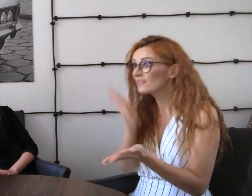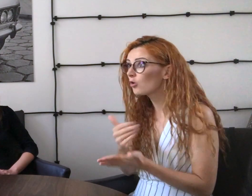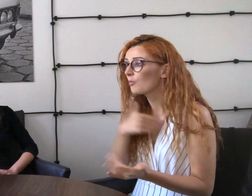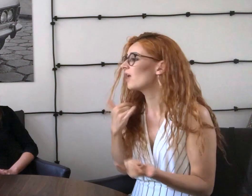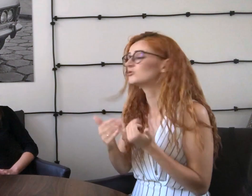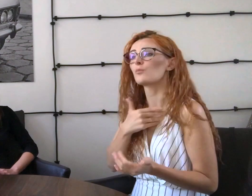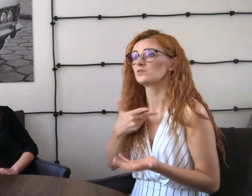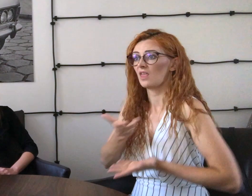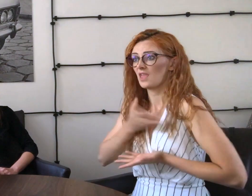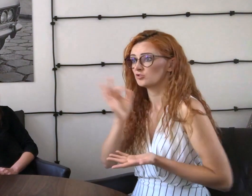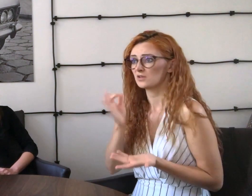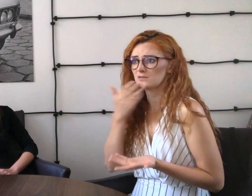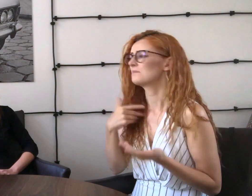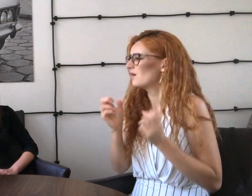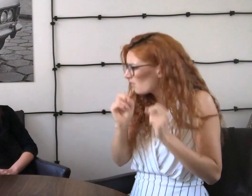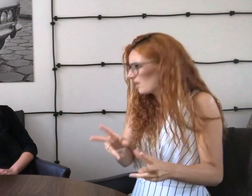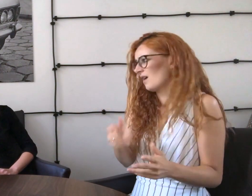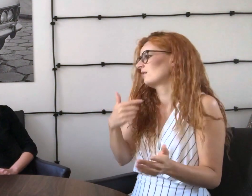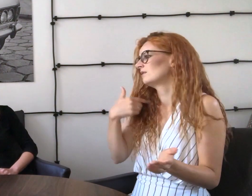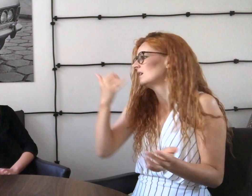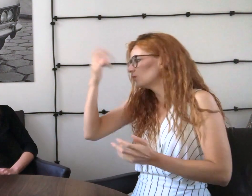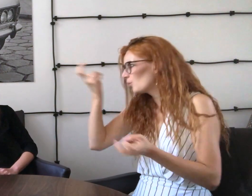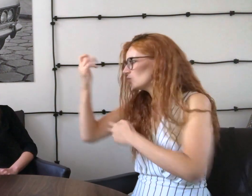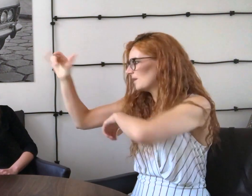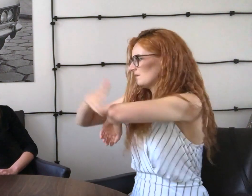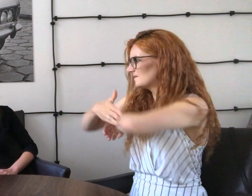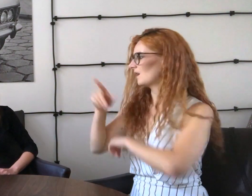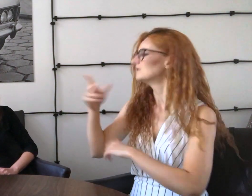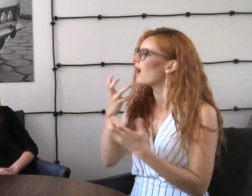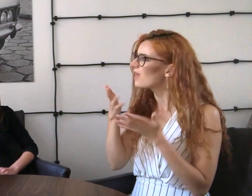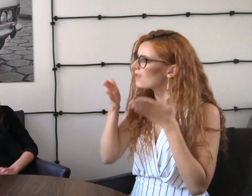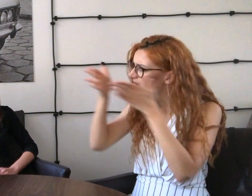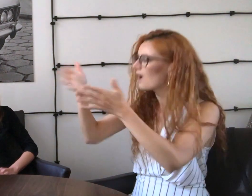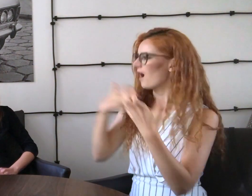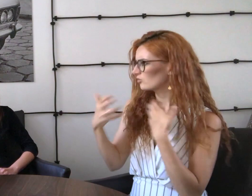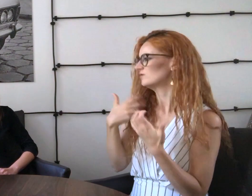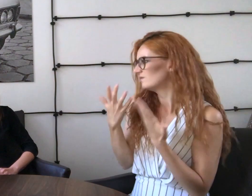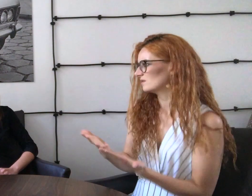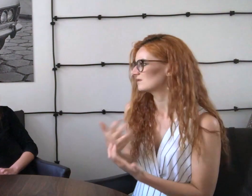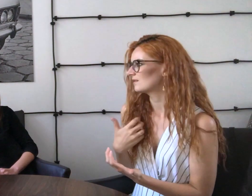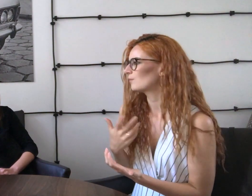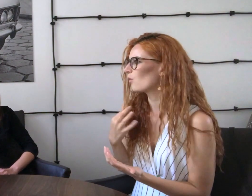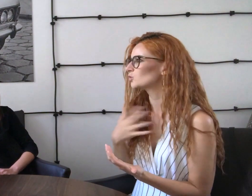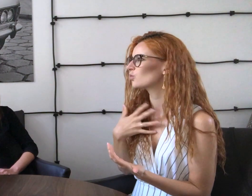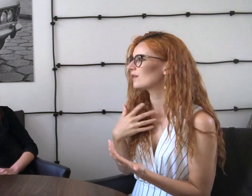Widzę szerokie spektrum. Jeżeli chorówka nie da mi szansy, ok, postaram się gdzieś coś znaleźć za granicą, ale ciągle jednak droga